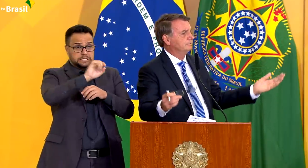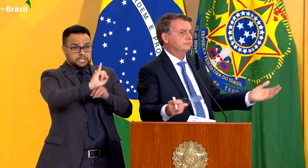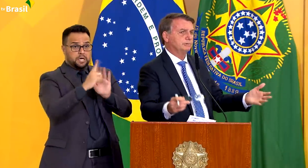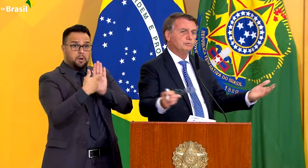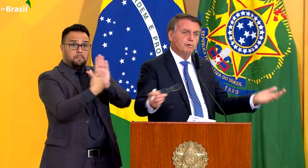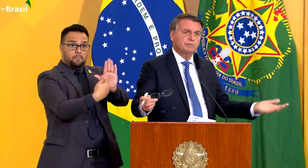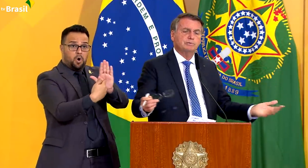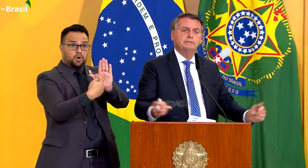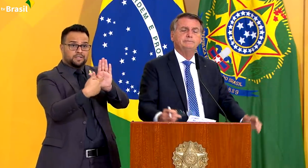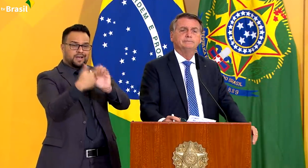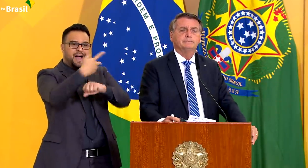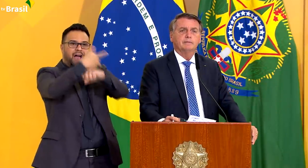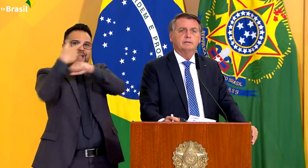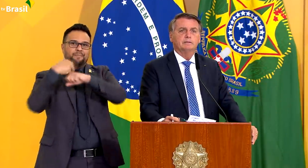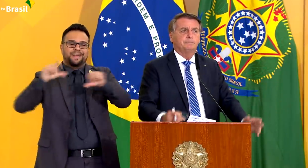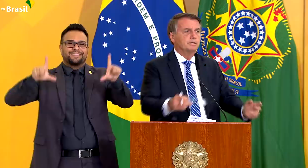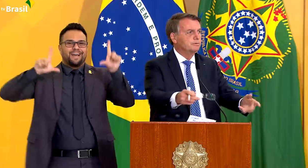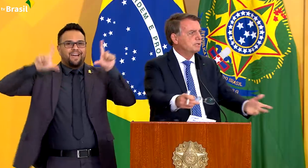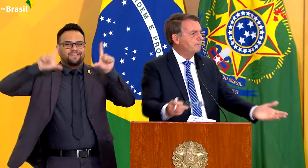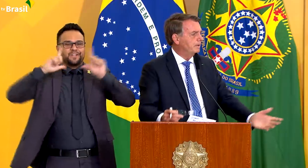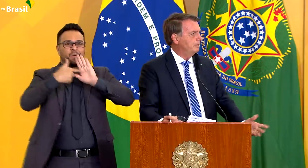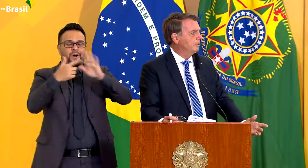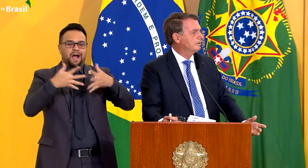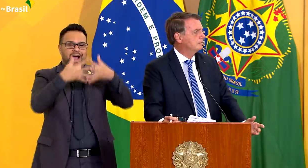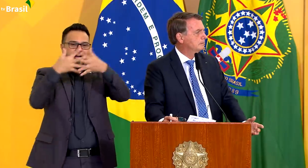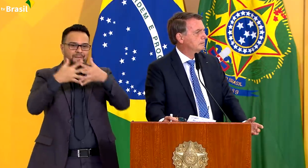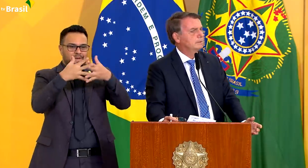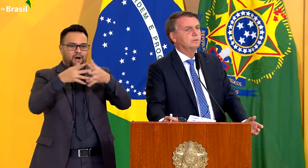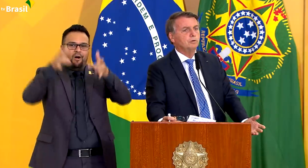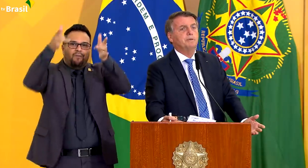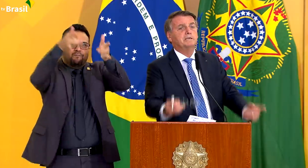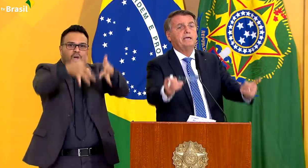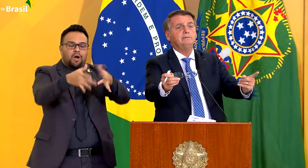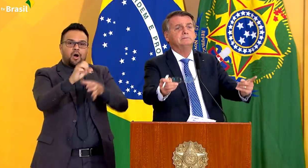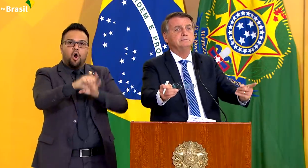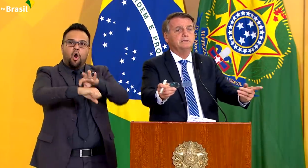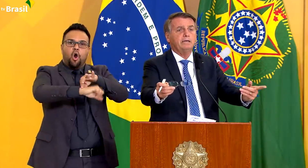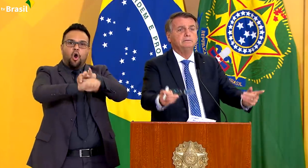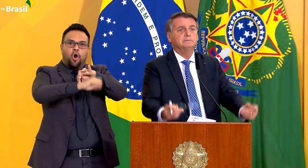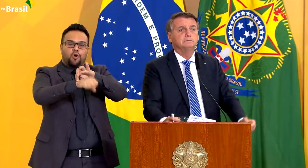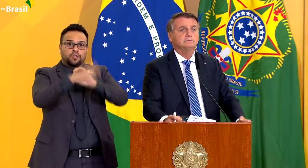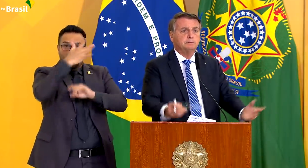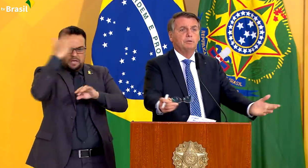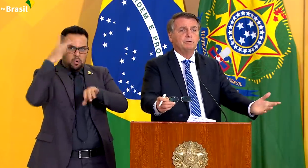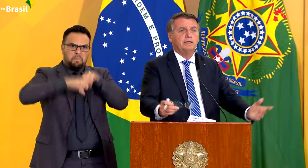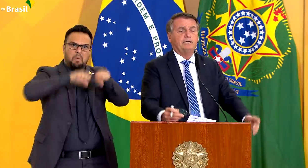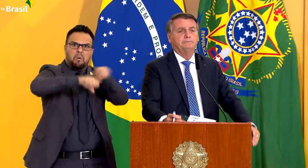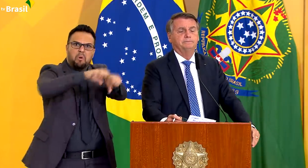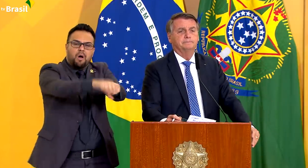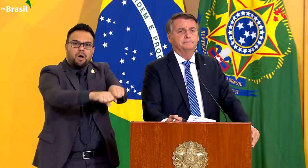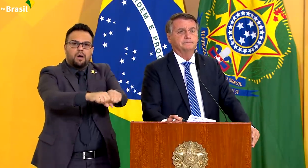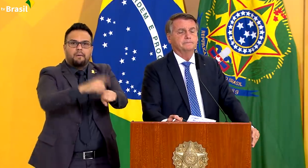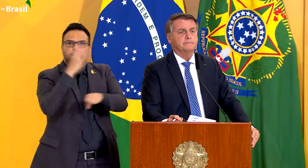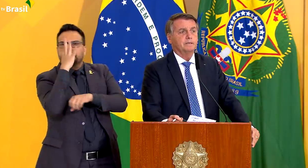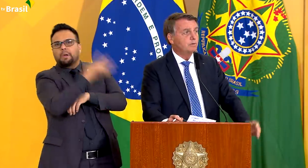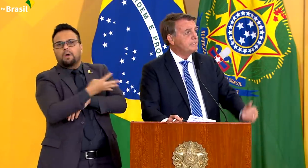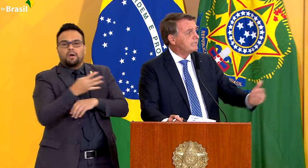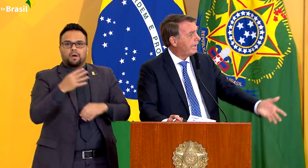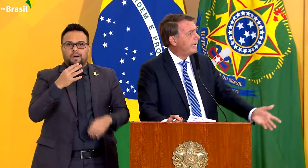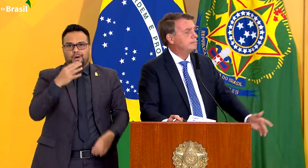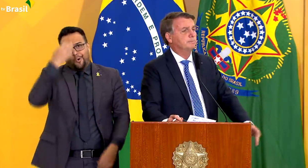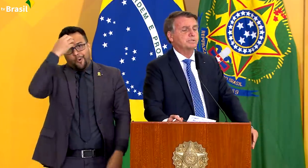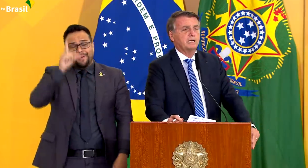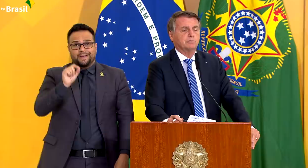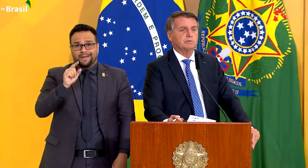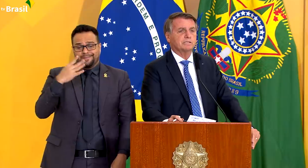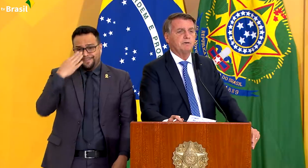caminhão com osso e pessoas pegando osso. Culpa de quem? De quem? O Bolsonaro. E quando